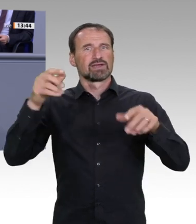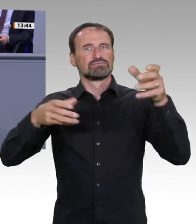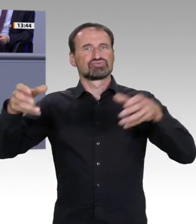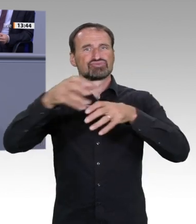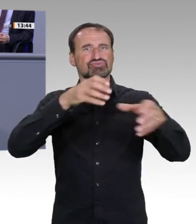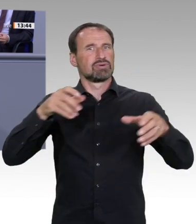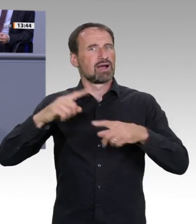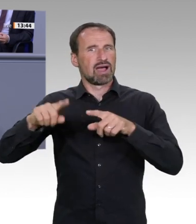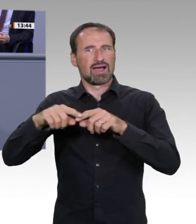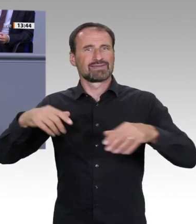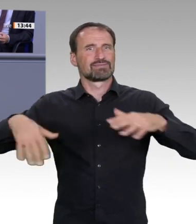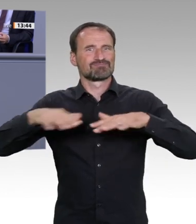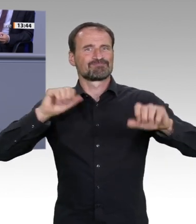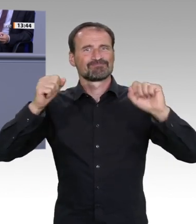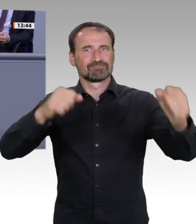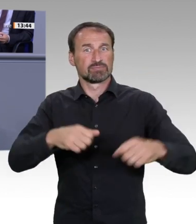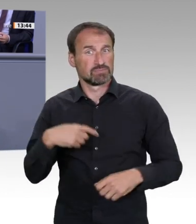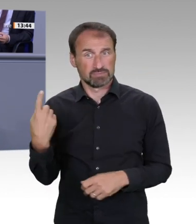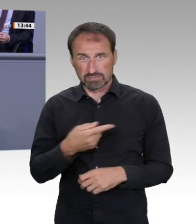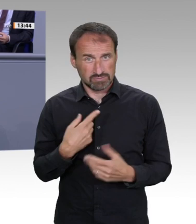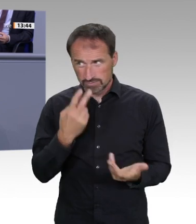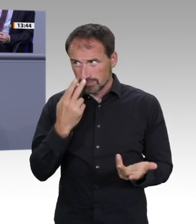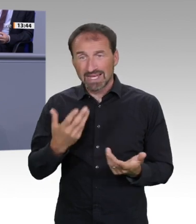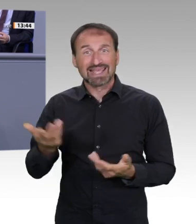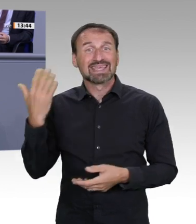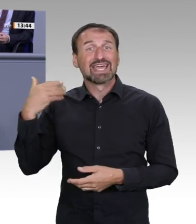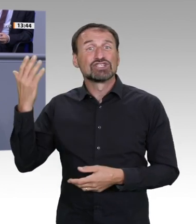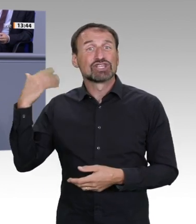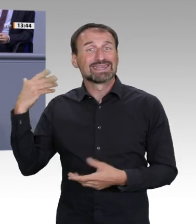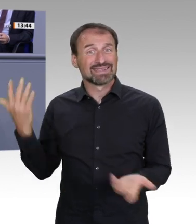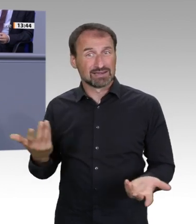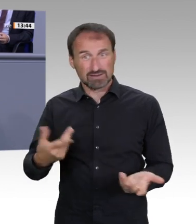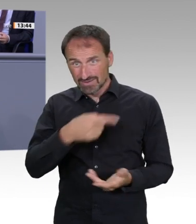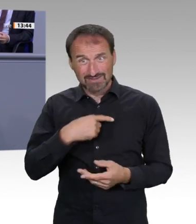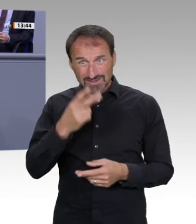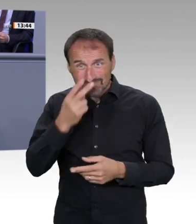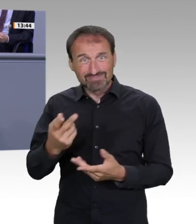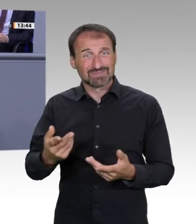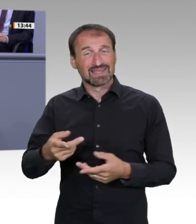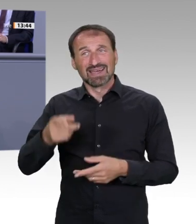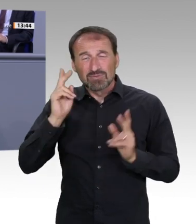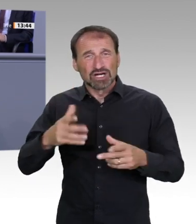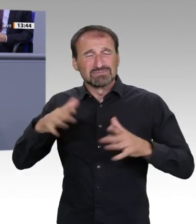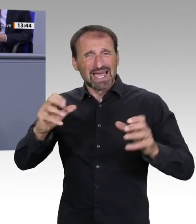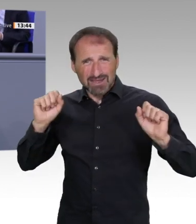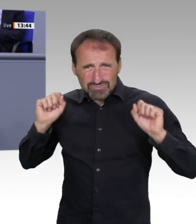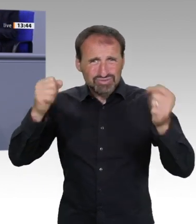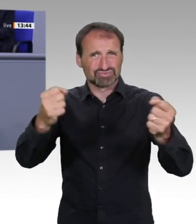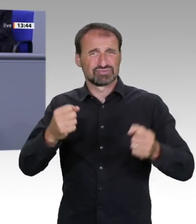Technologieregion vorhanden sind. Wir haben, letzter Satz, in der Enquete-Kommission KI des Deutschen Bundestages jetzt die